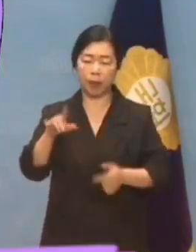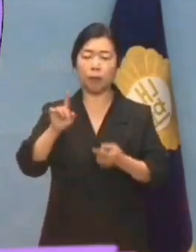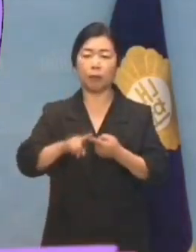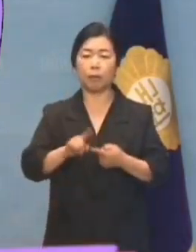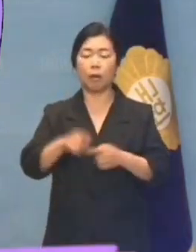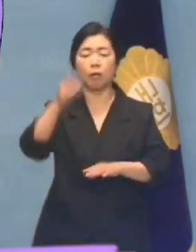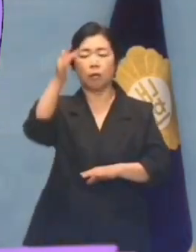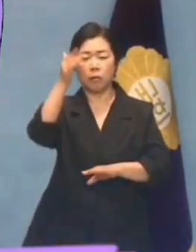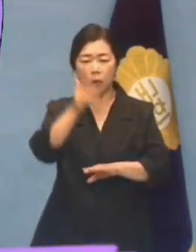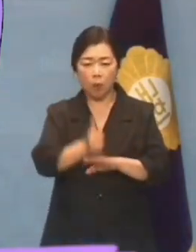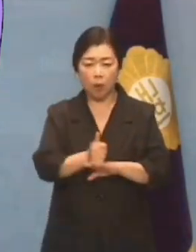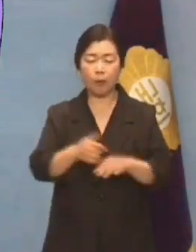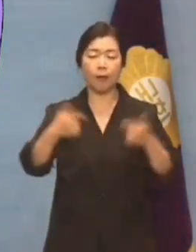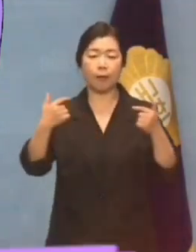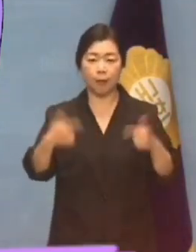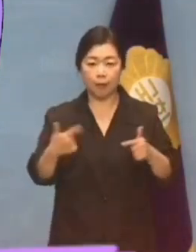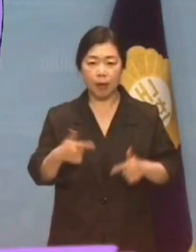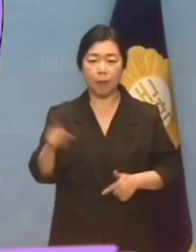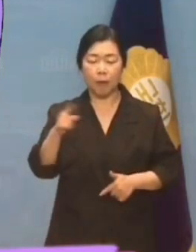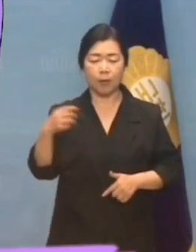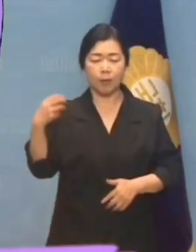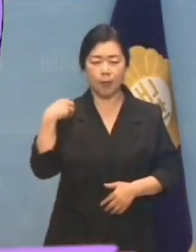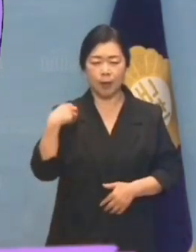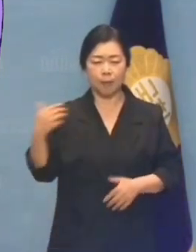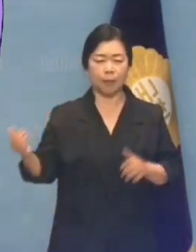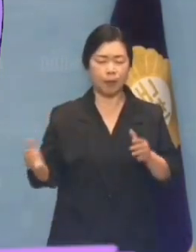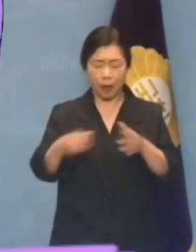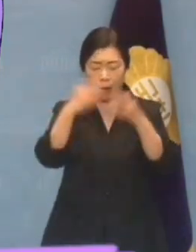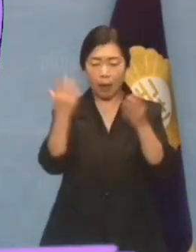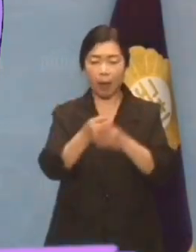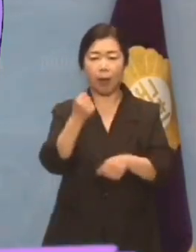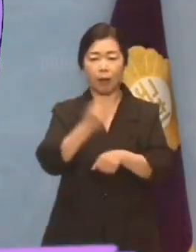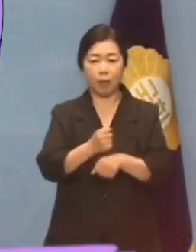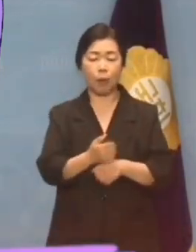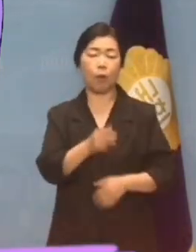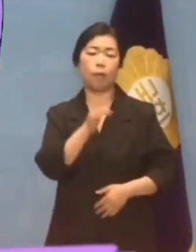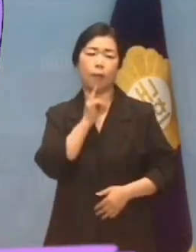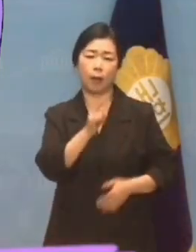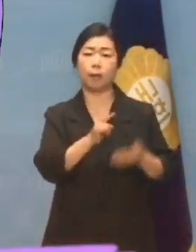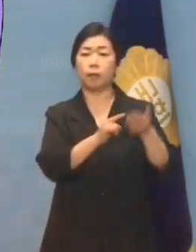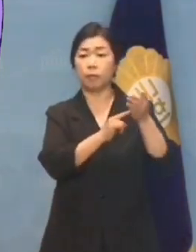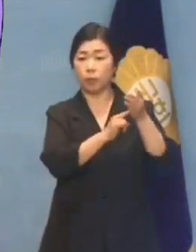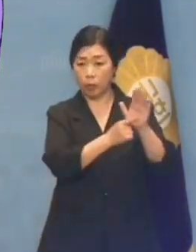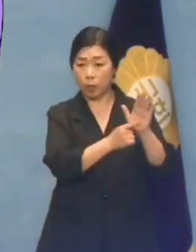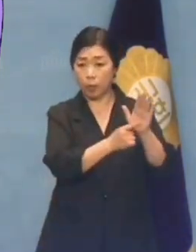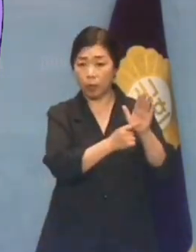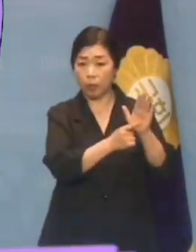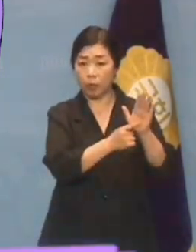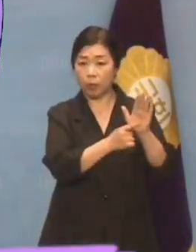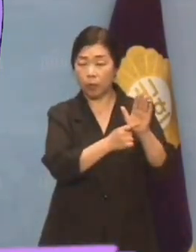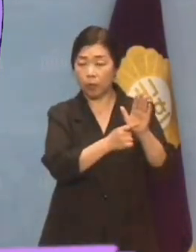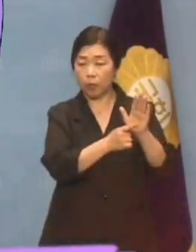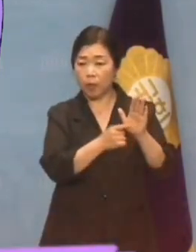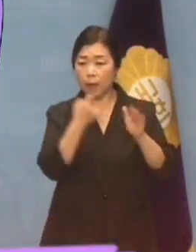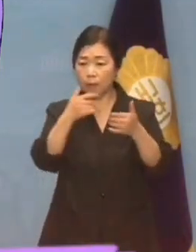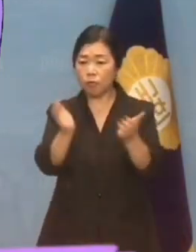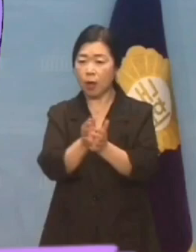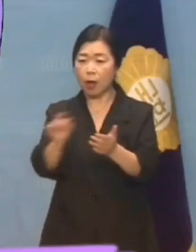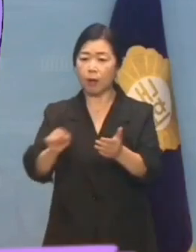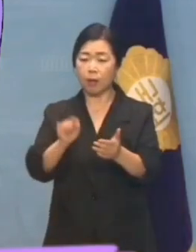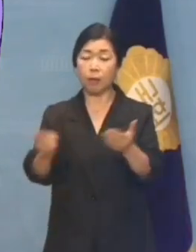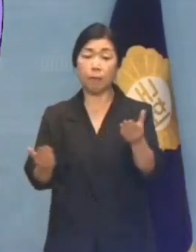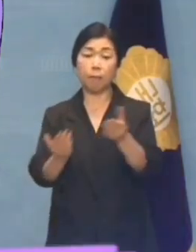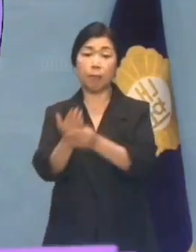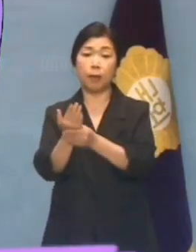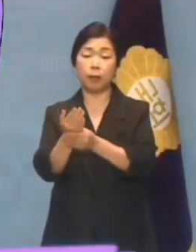결과에 대해 언제나 무한 책임을 지는 게 당 대표가 할 일이다. 당에서 벌어진